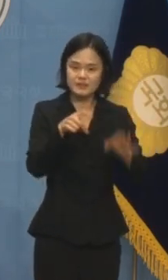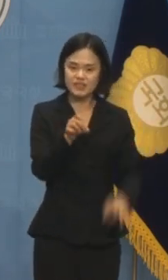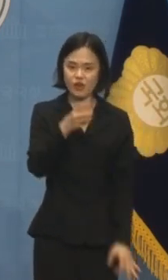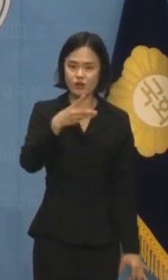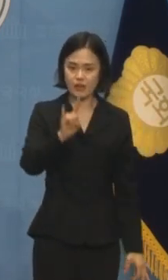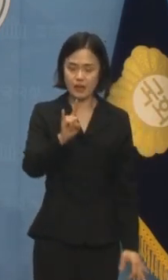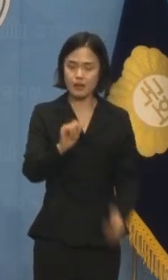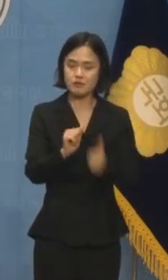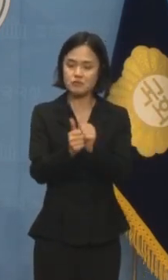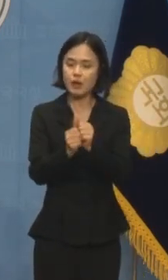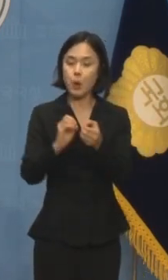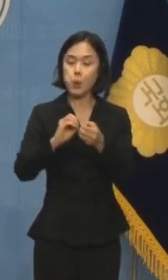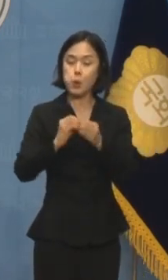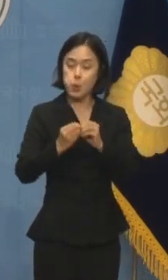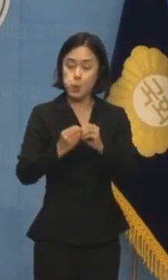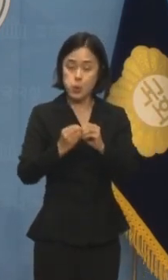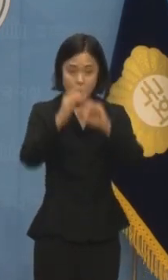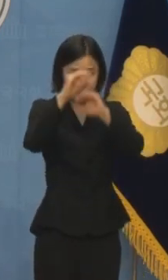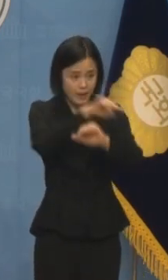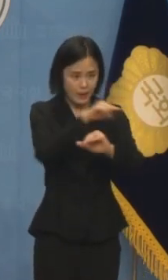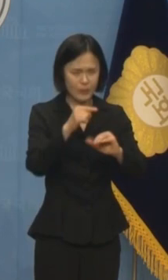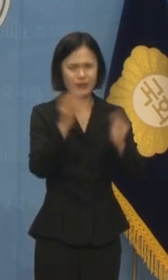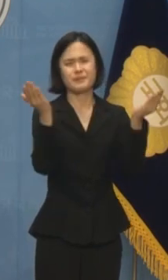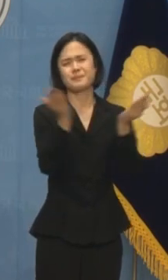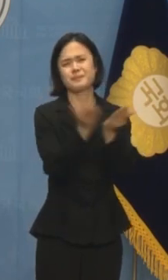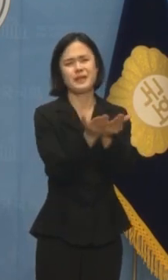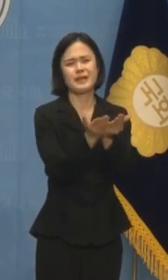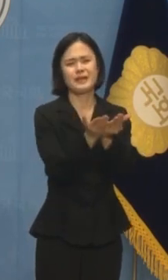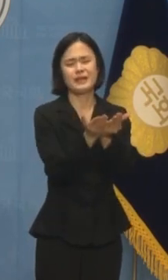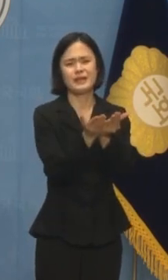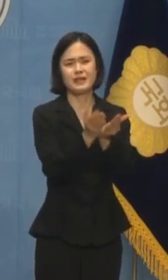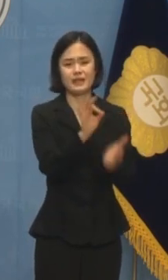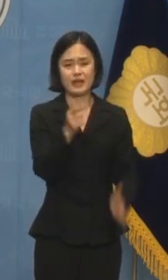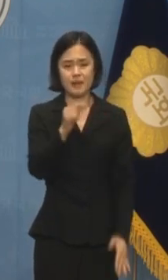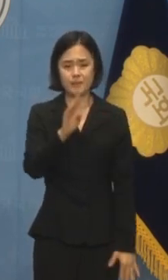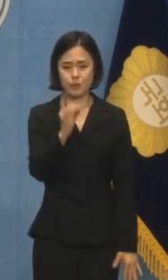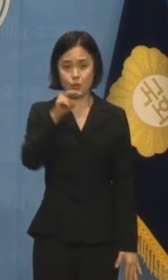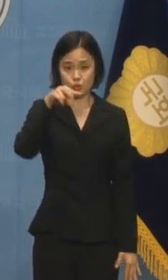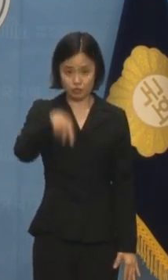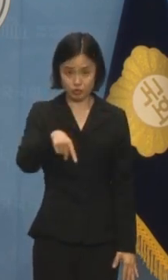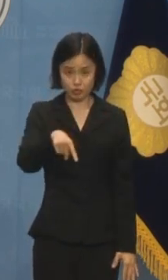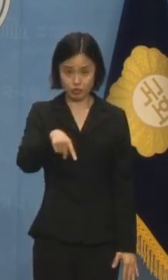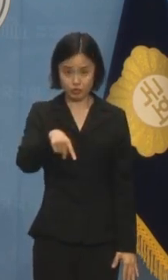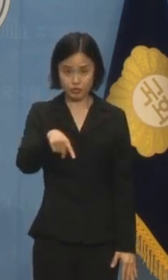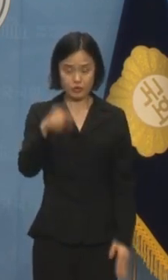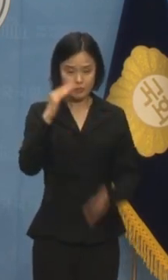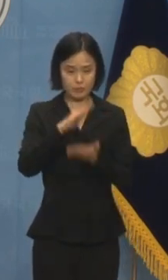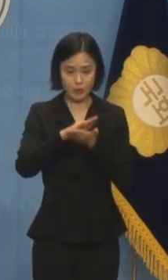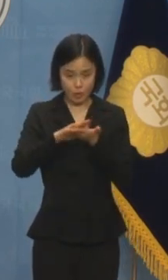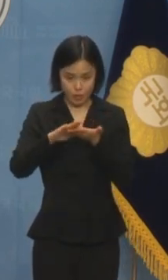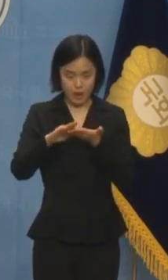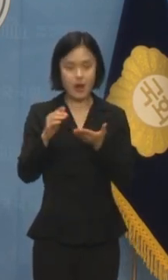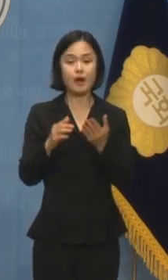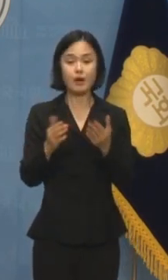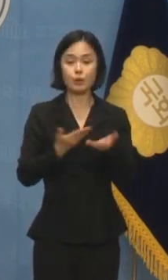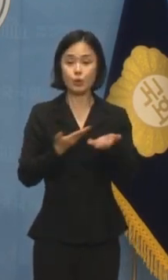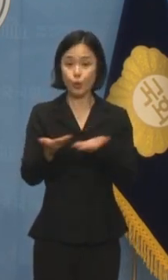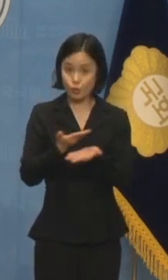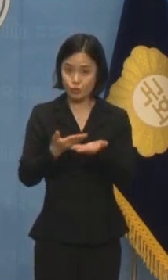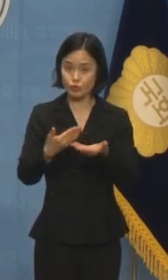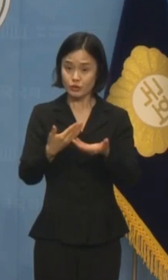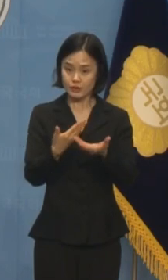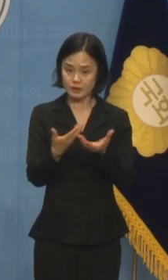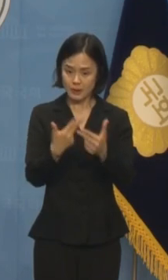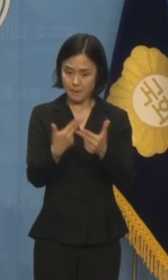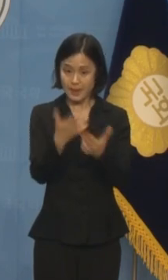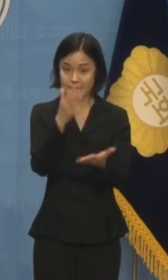부합합니다. 안부수 아태평화교류협회 회장에 대한 국정원 문건과 안부수의 1심